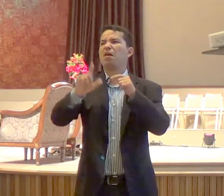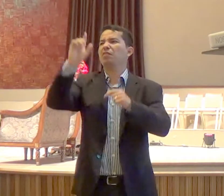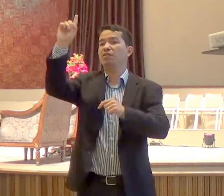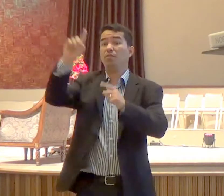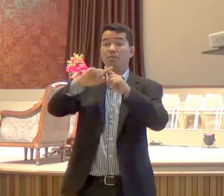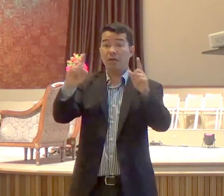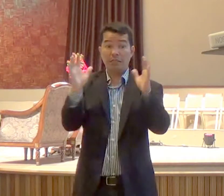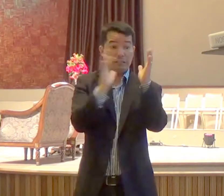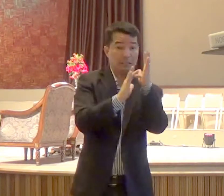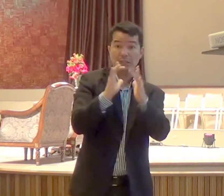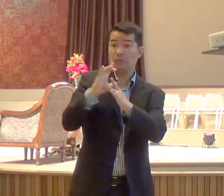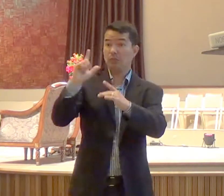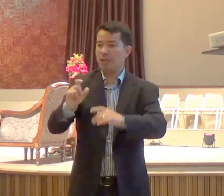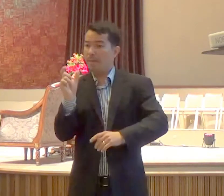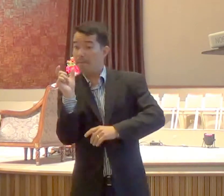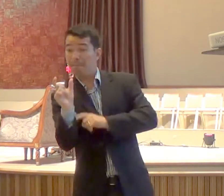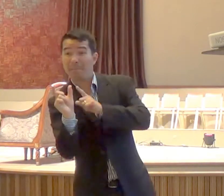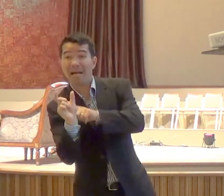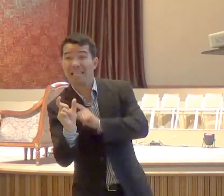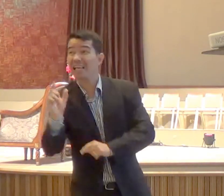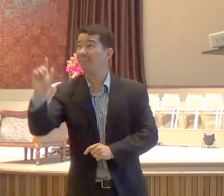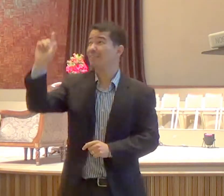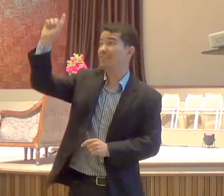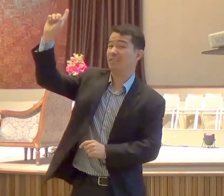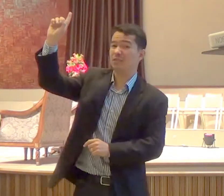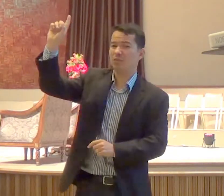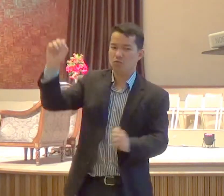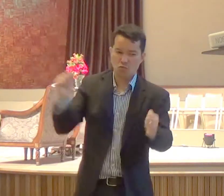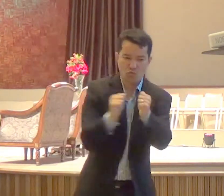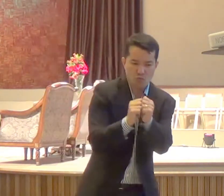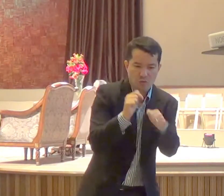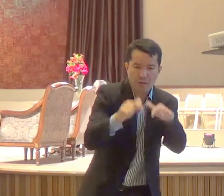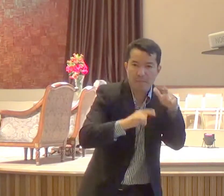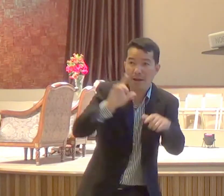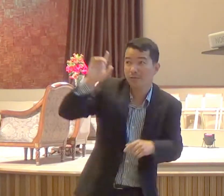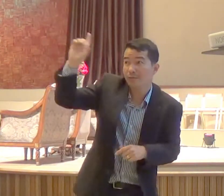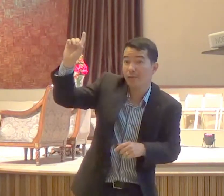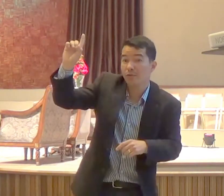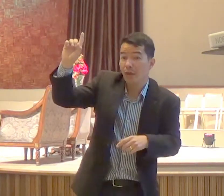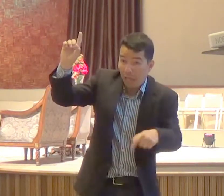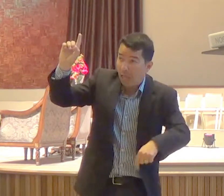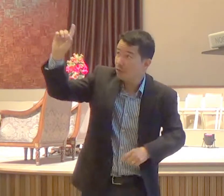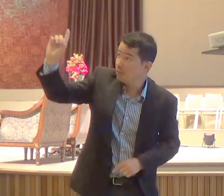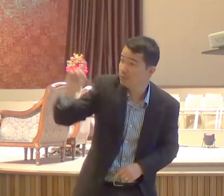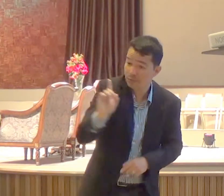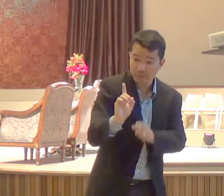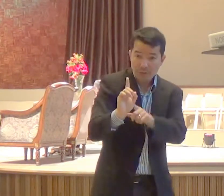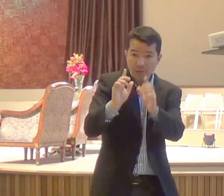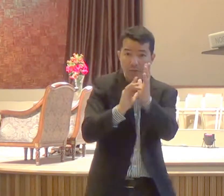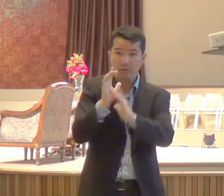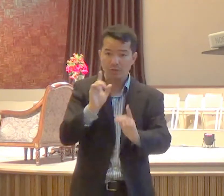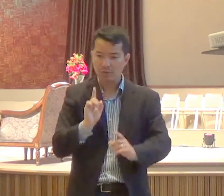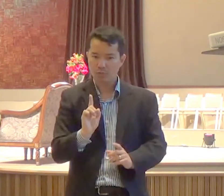palavra de Deus e obra, e obra de Deus juntamente, de maneira, de que até de sua palavra